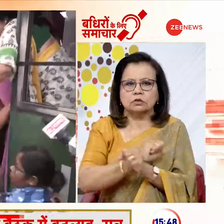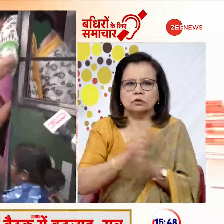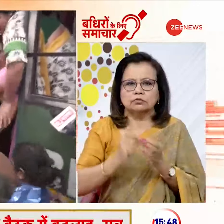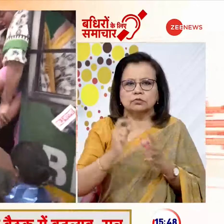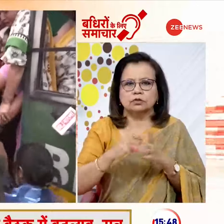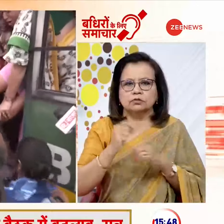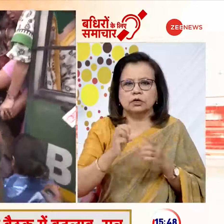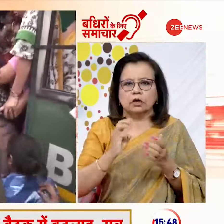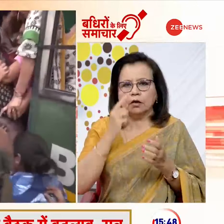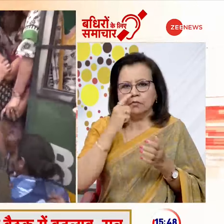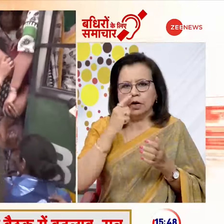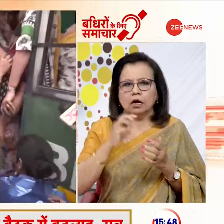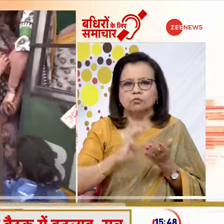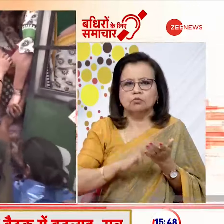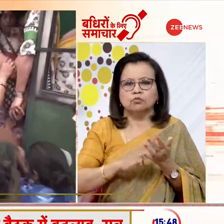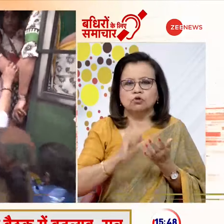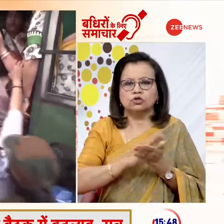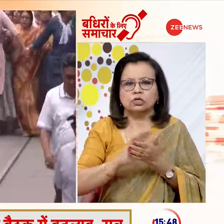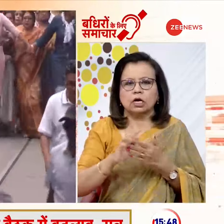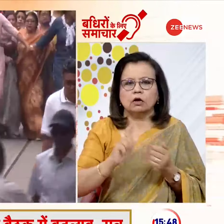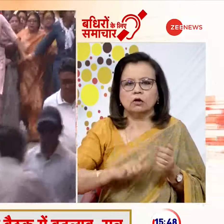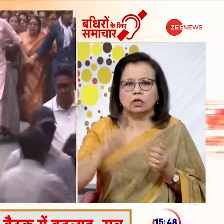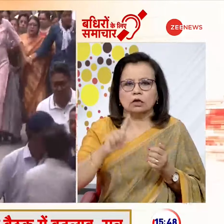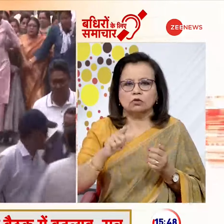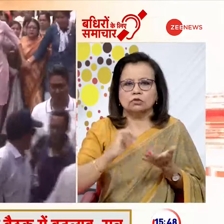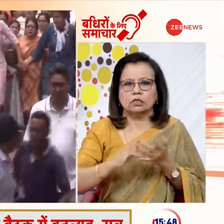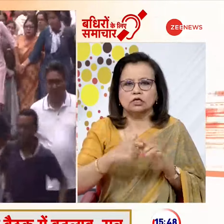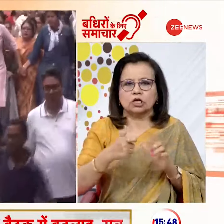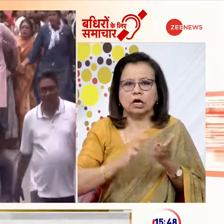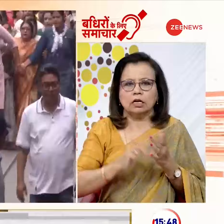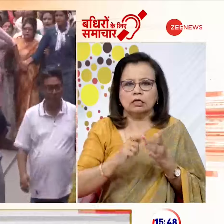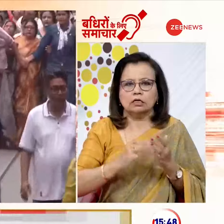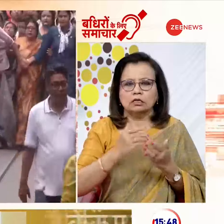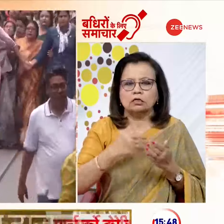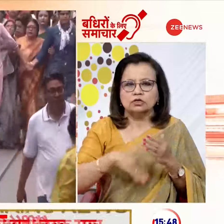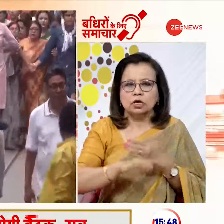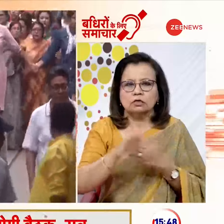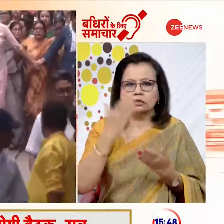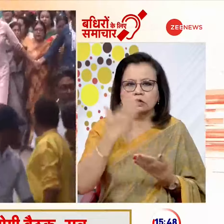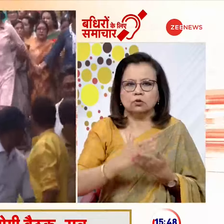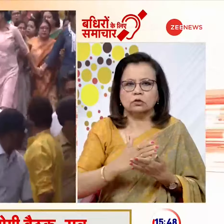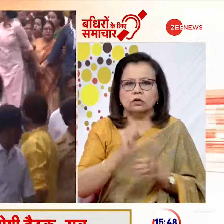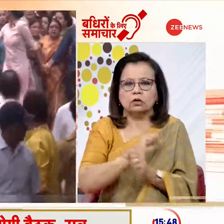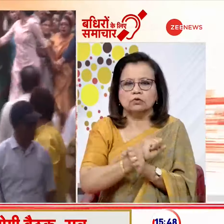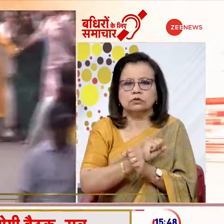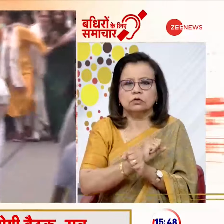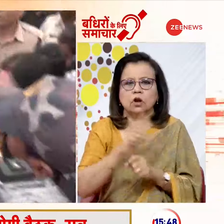बीजेपी की महिला मूर्चा की नेताओं को संदेश खाली जाने से रोग दिया पुलिस ने लौकेट